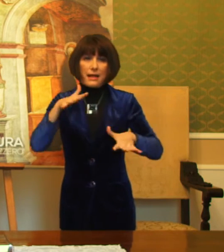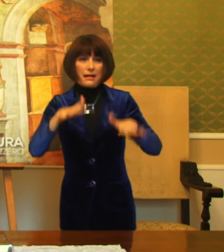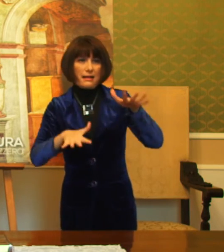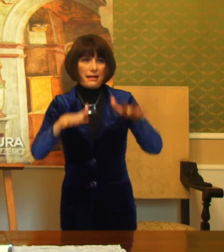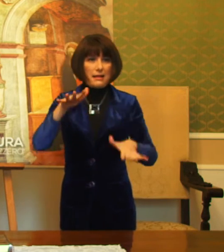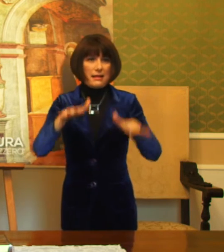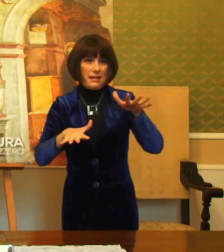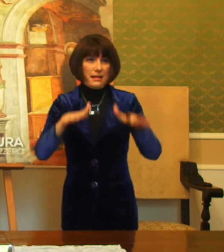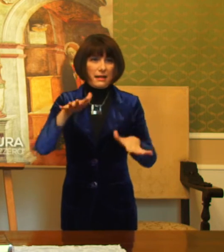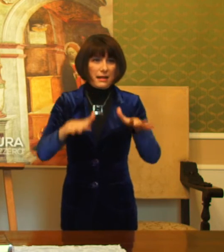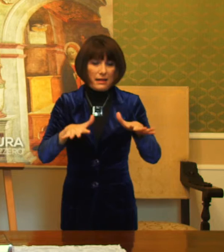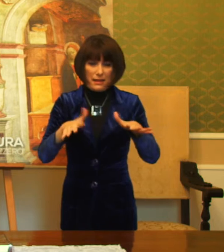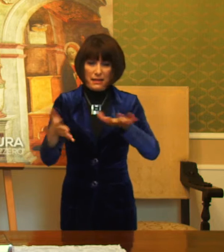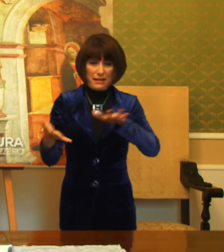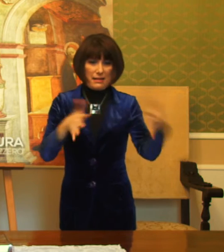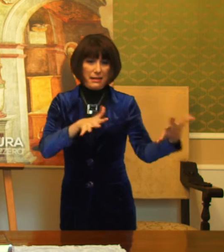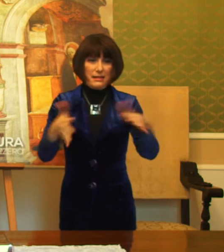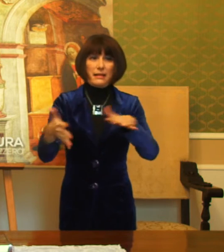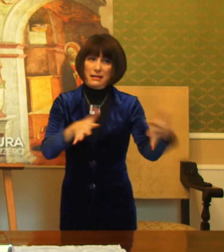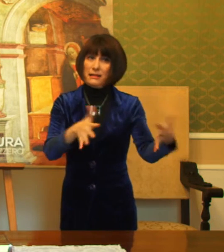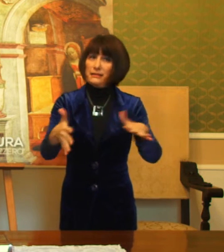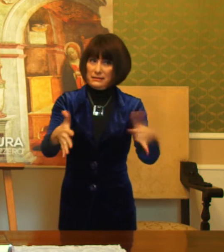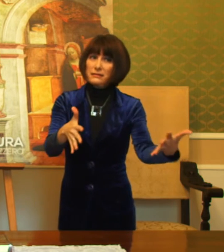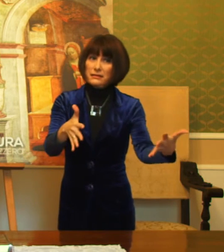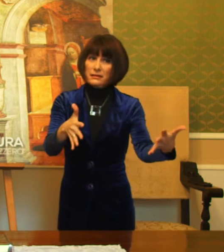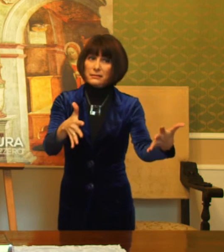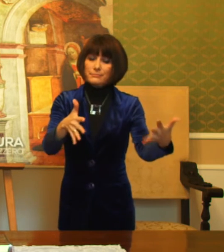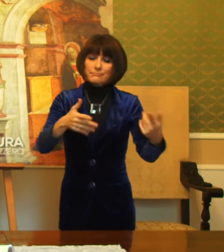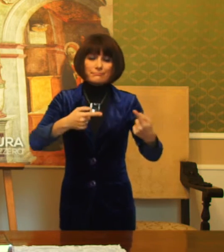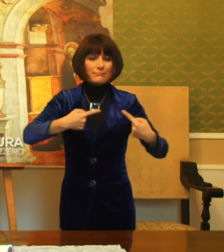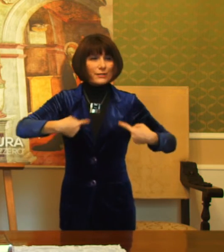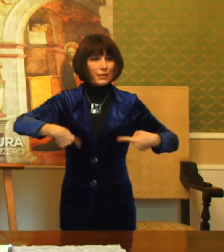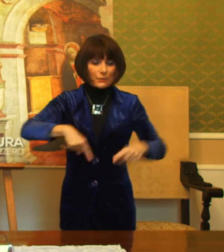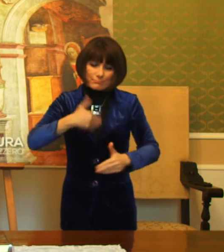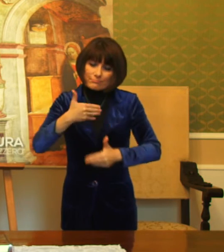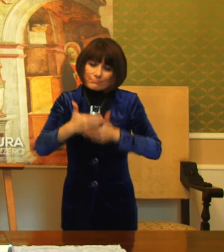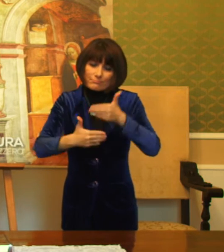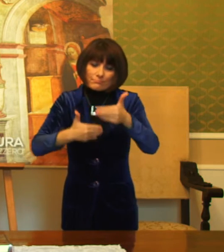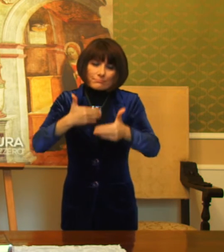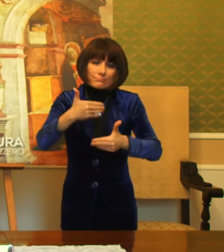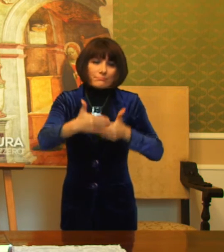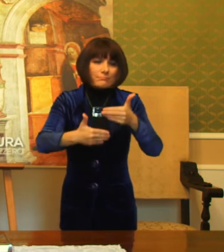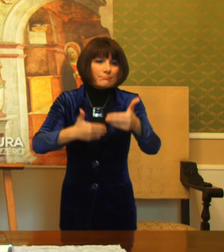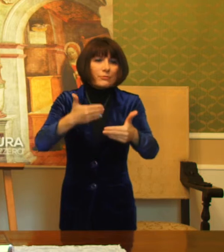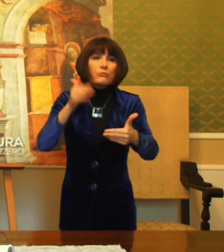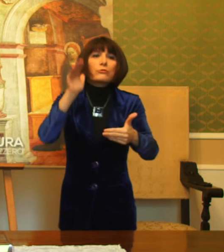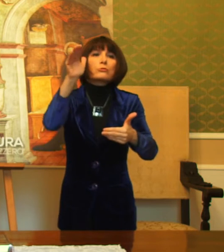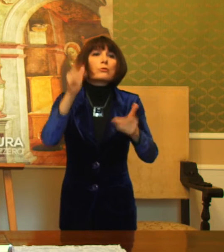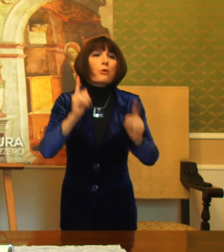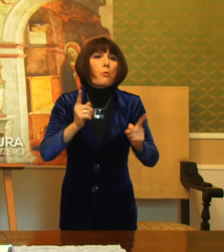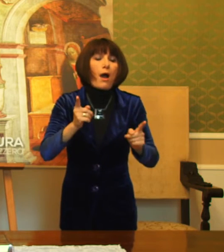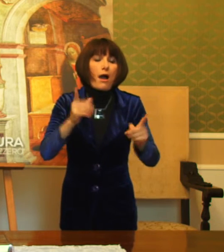un cammino precario, è un cammino che sembra non avere uno sbocco per il domani.